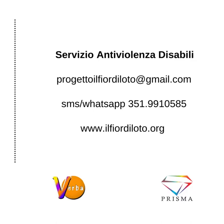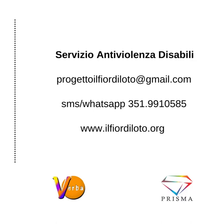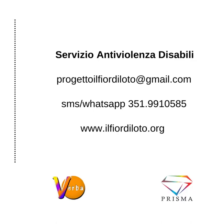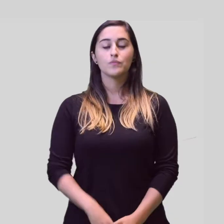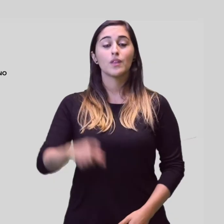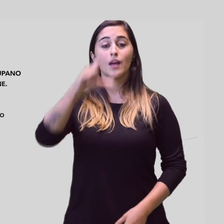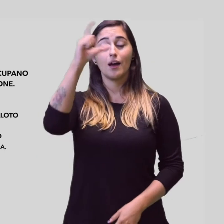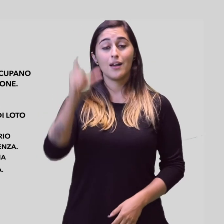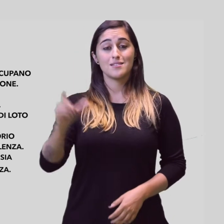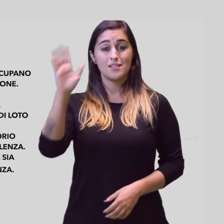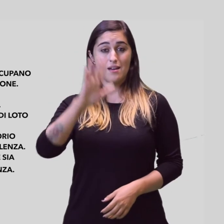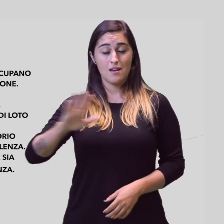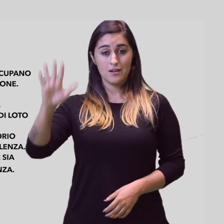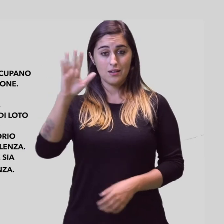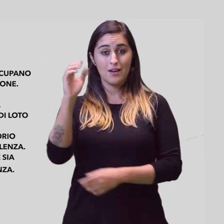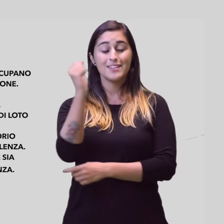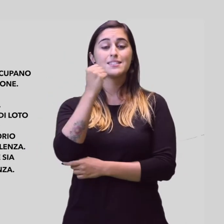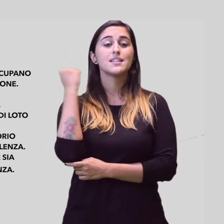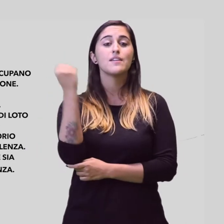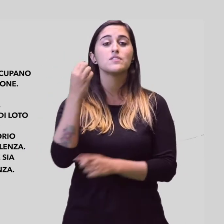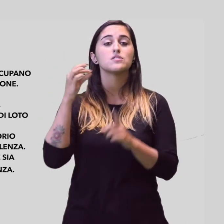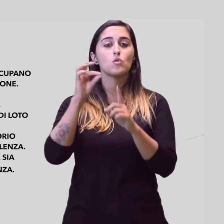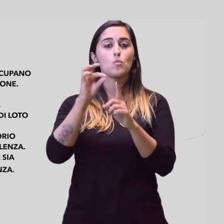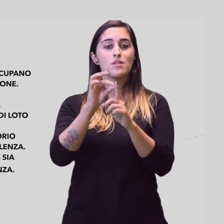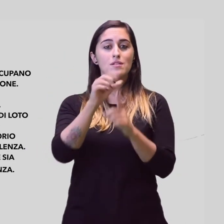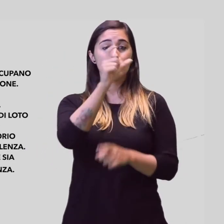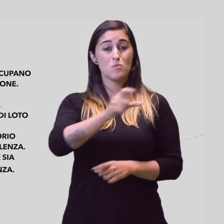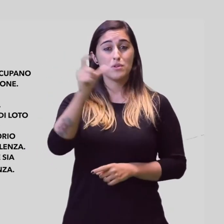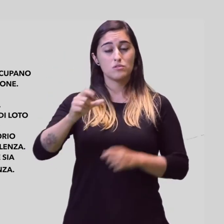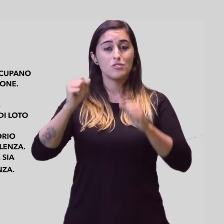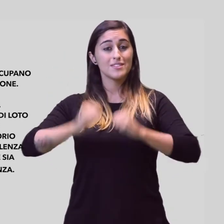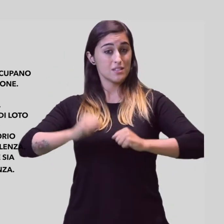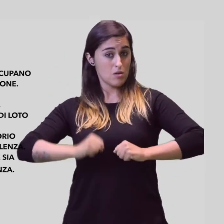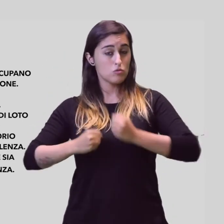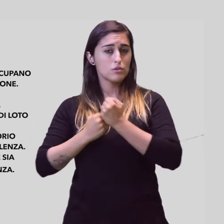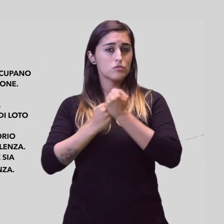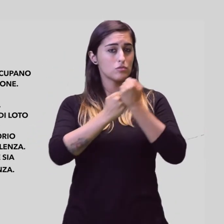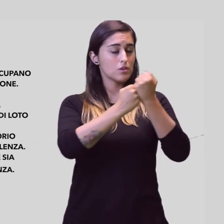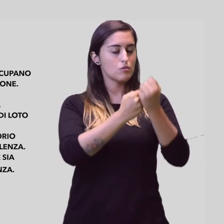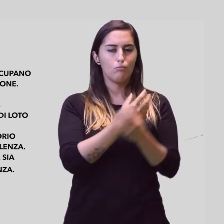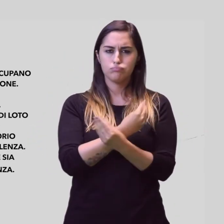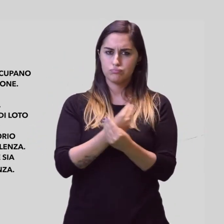In Italia ci sono molti servizi che si occupano di promuovere la salute delle persone.